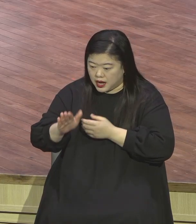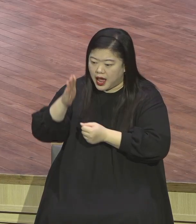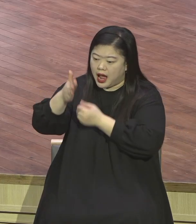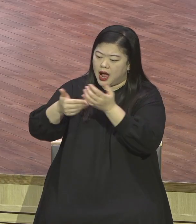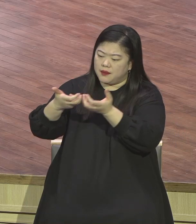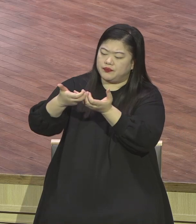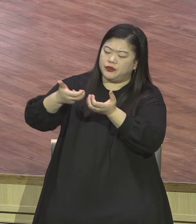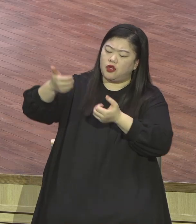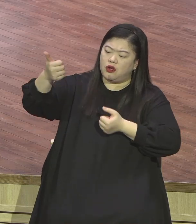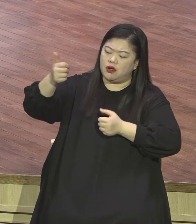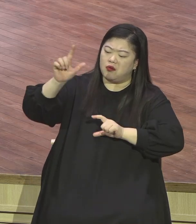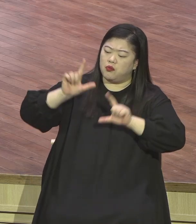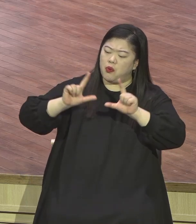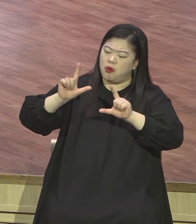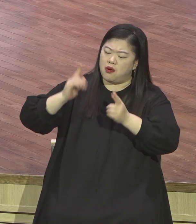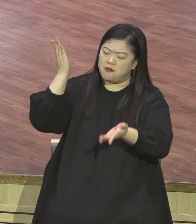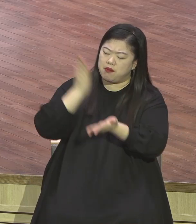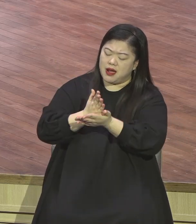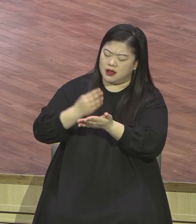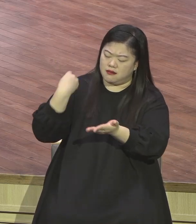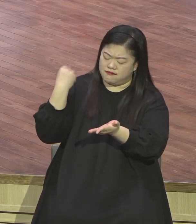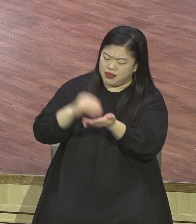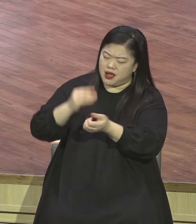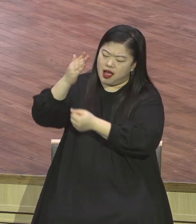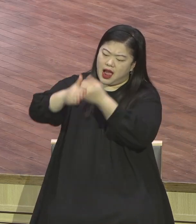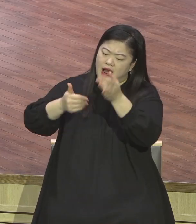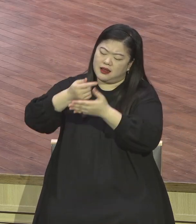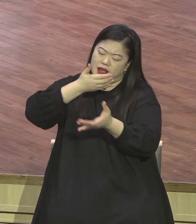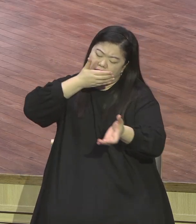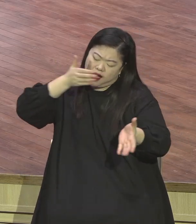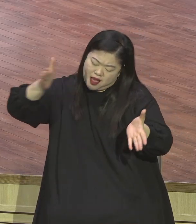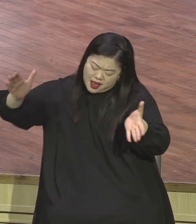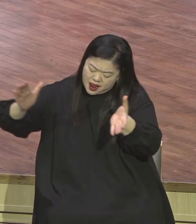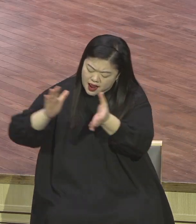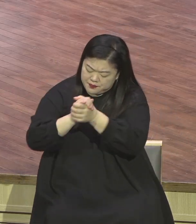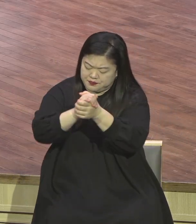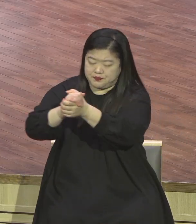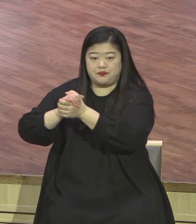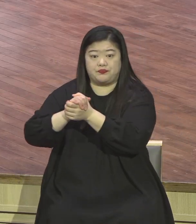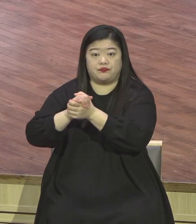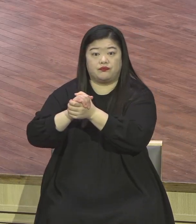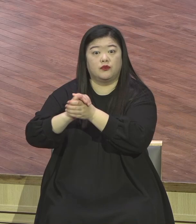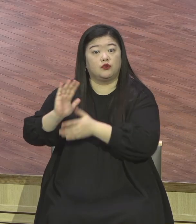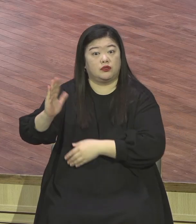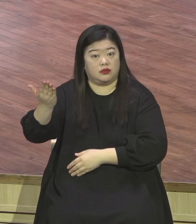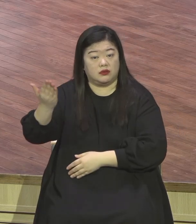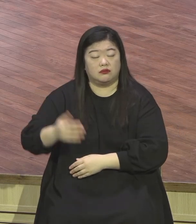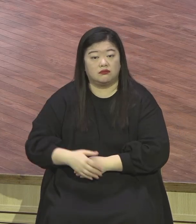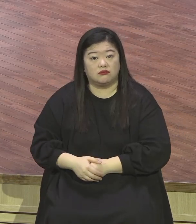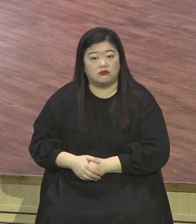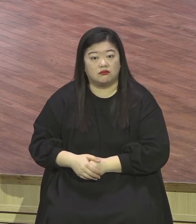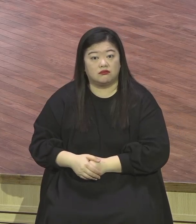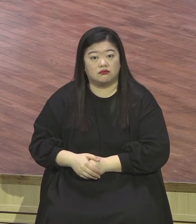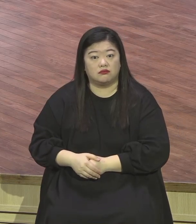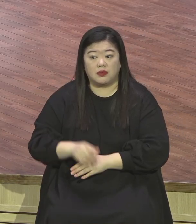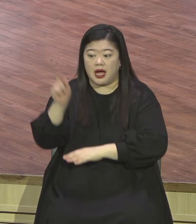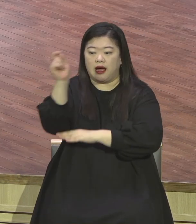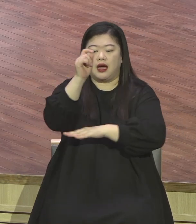전으로 모든 것도 회복이요 모든 것도 회복 여호와는 나의 목자신 내가 부족함이 없으리로다 아멘